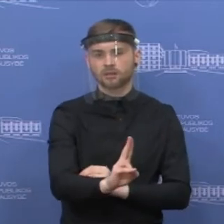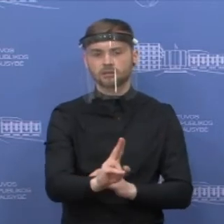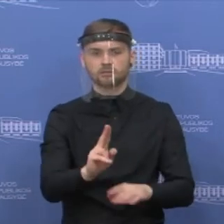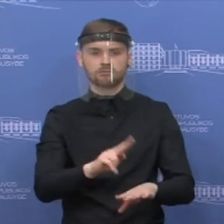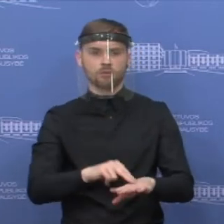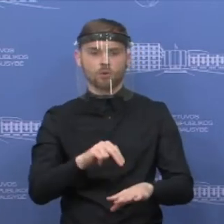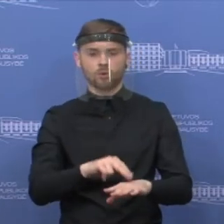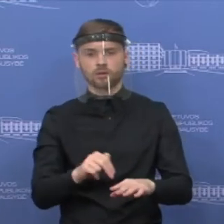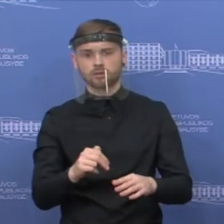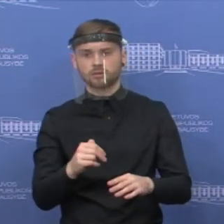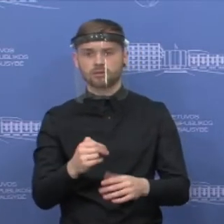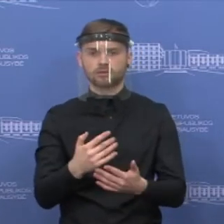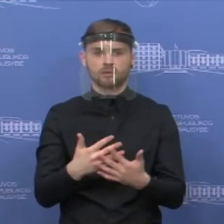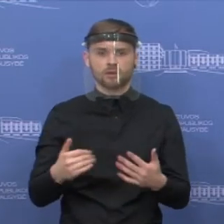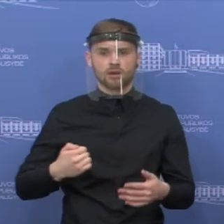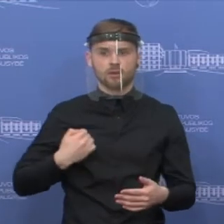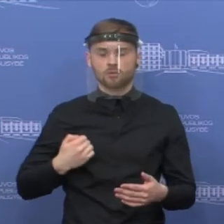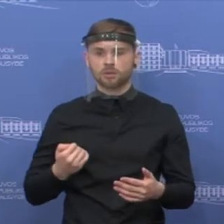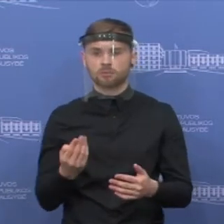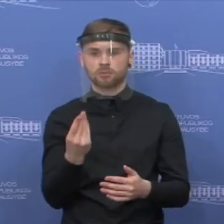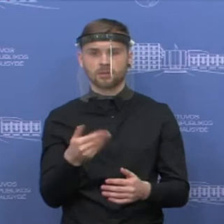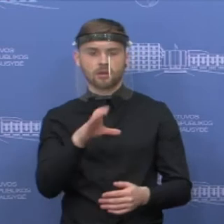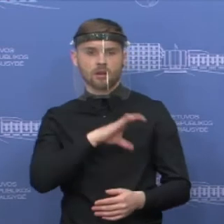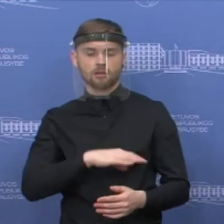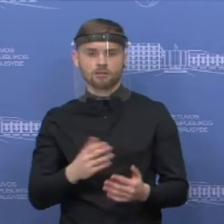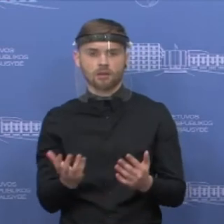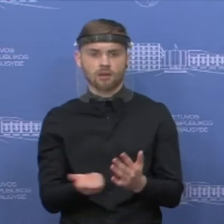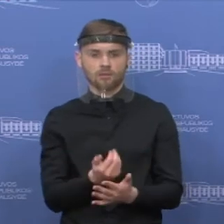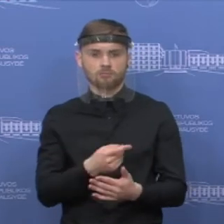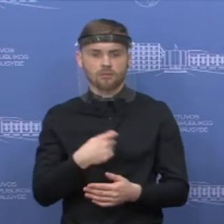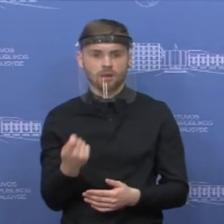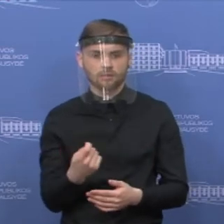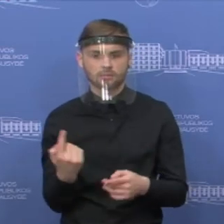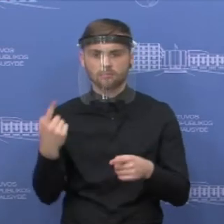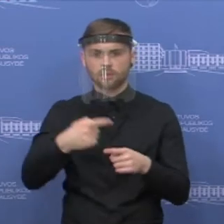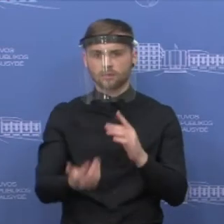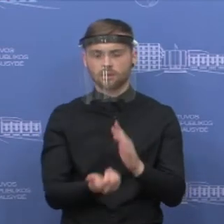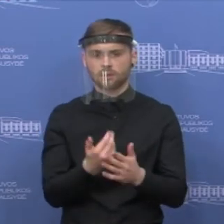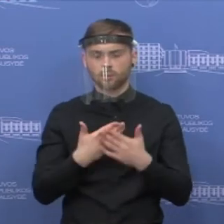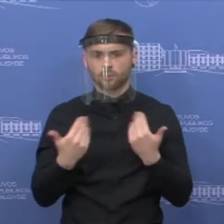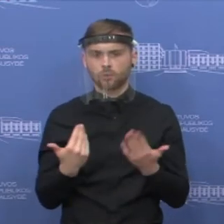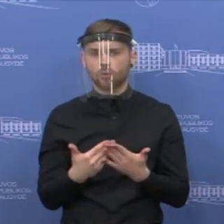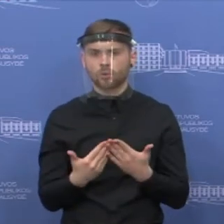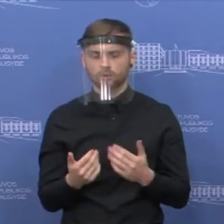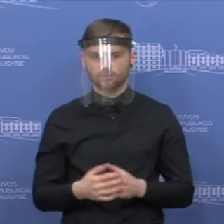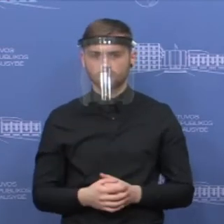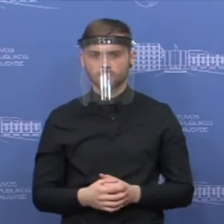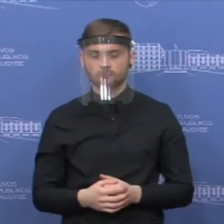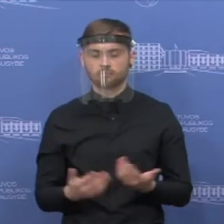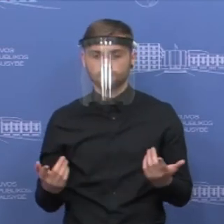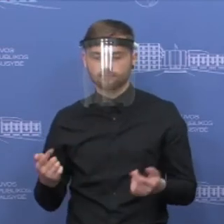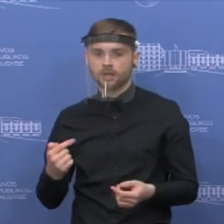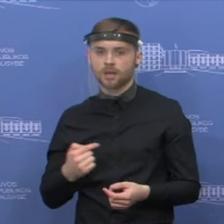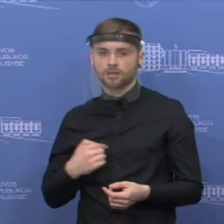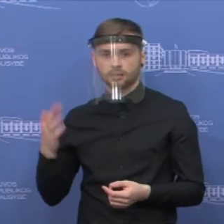pašalį. Dėkui labai. Ačiū labai užklausimą. Tikrai nemanau, kad mūsų pareigūnai, mūsų tarnybos